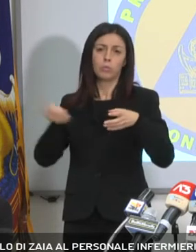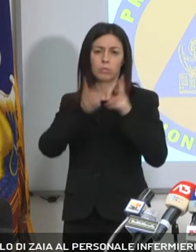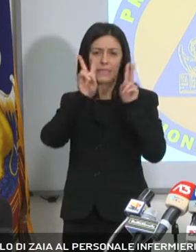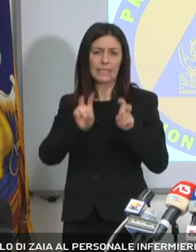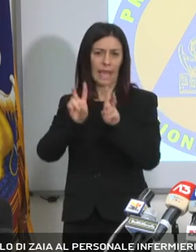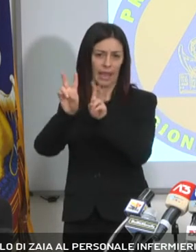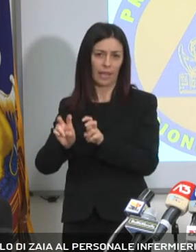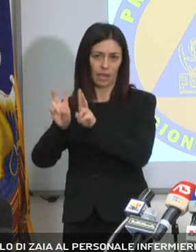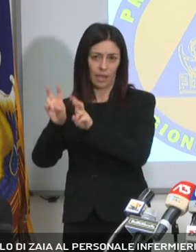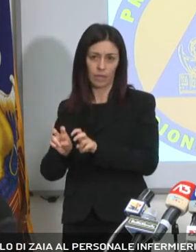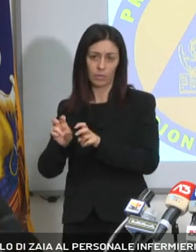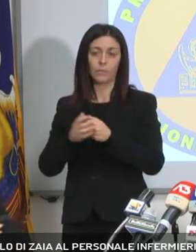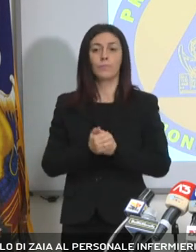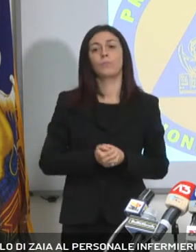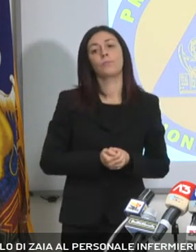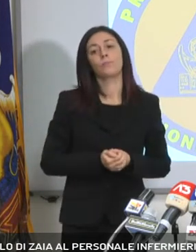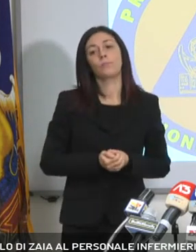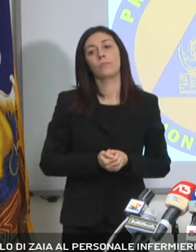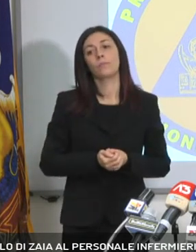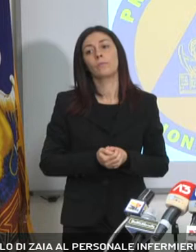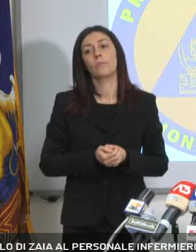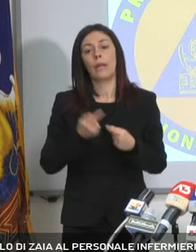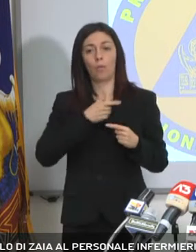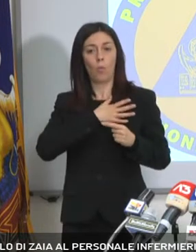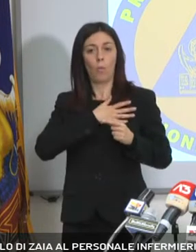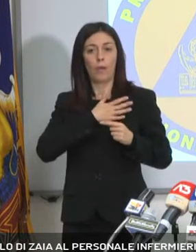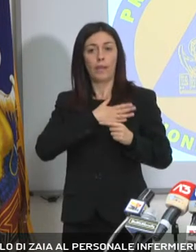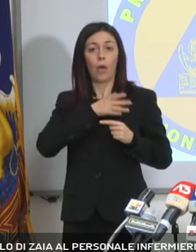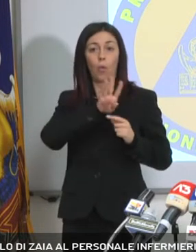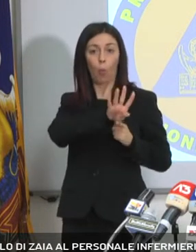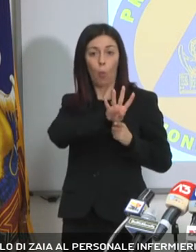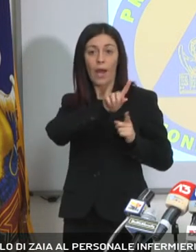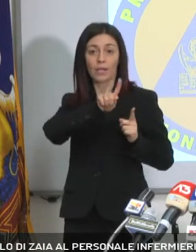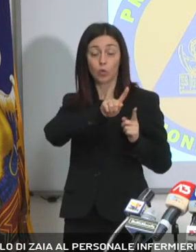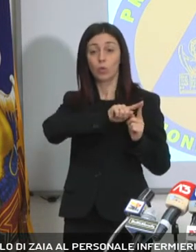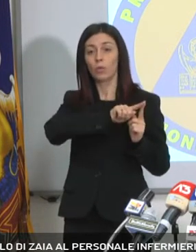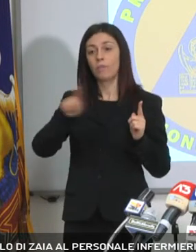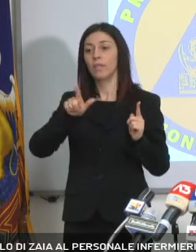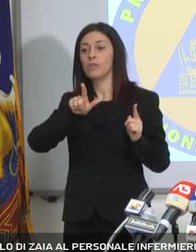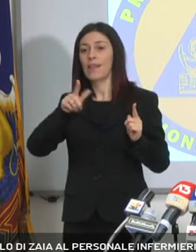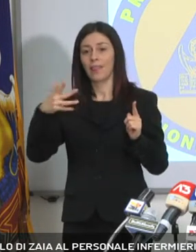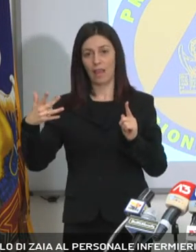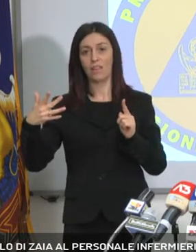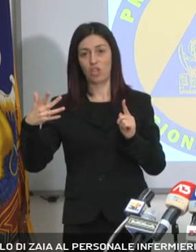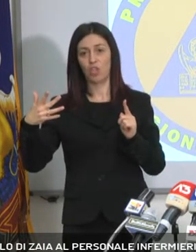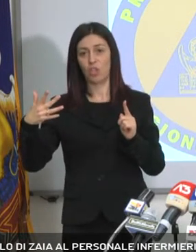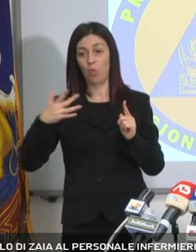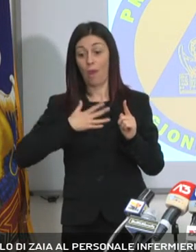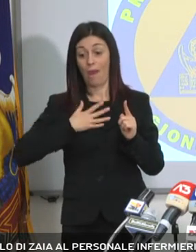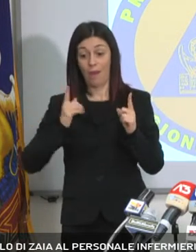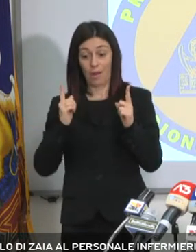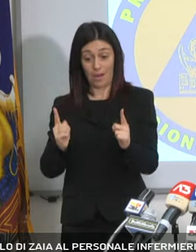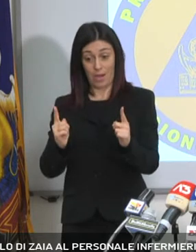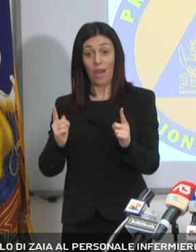Il target è 41-75 anni. Quindi chi ha dai 41 anni ai 75 e vive